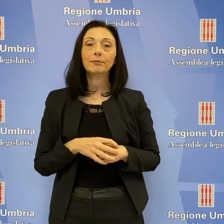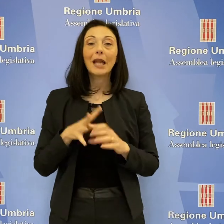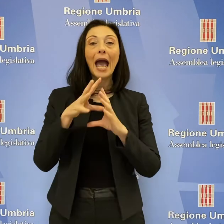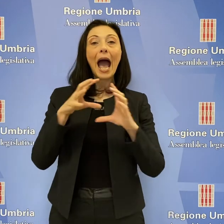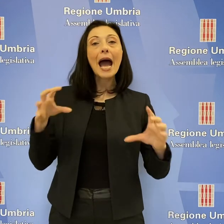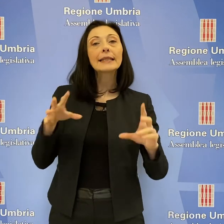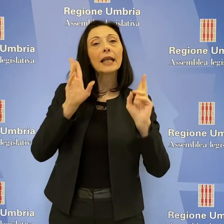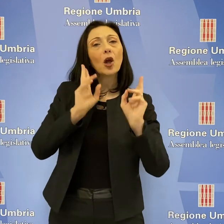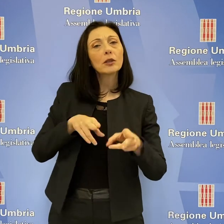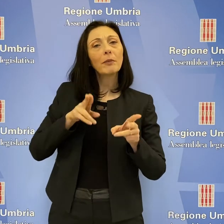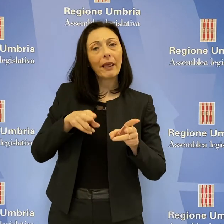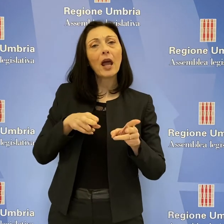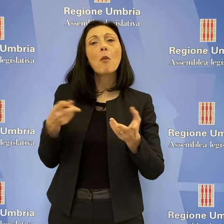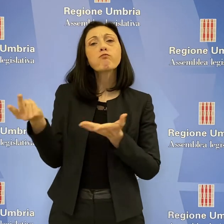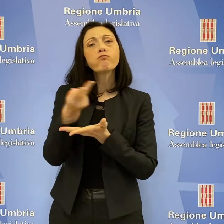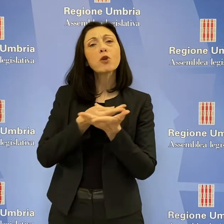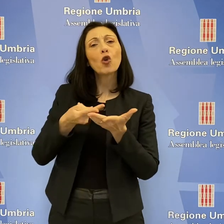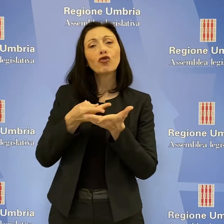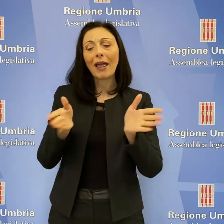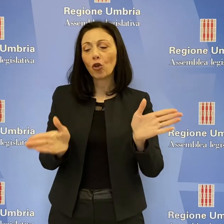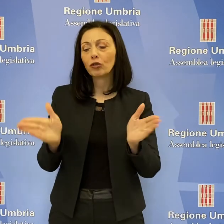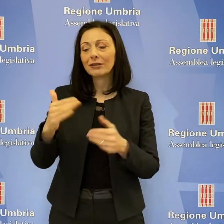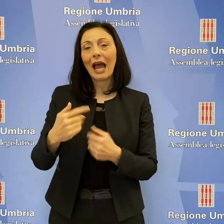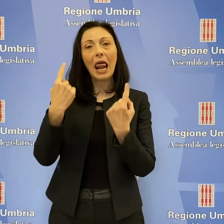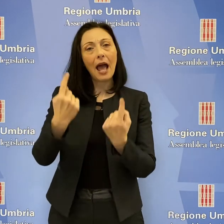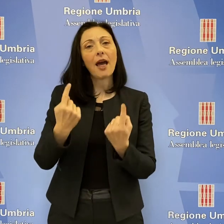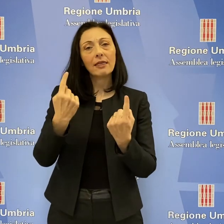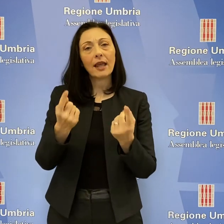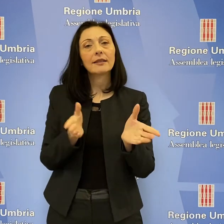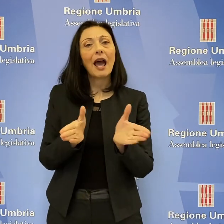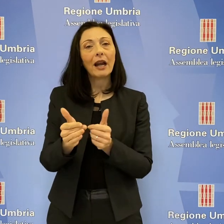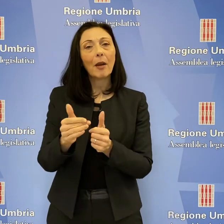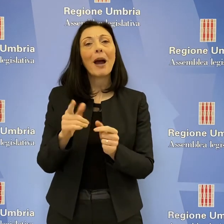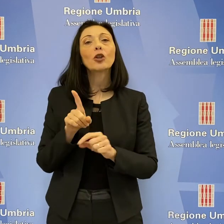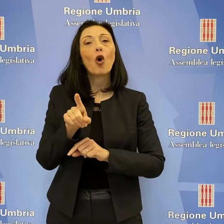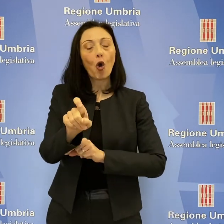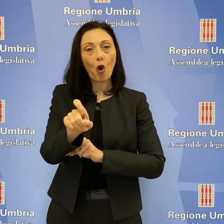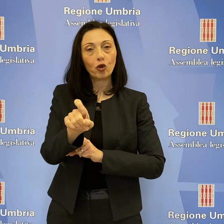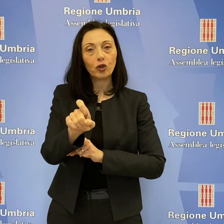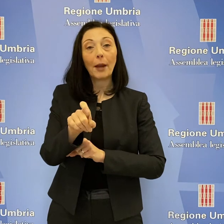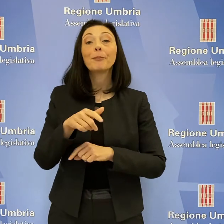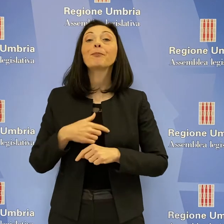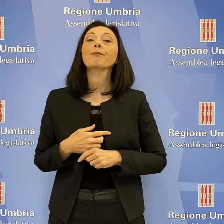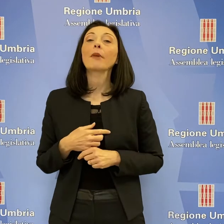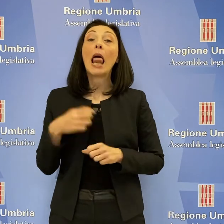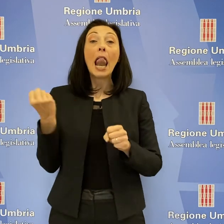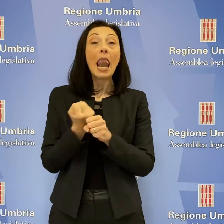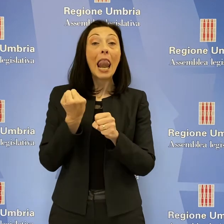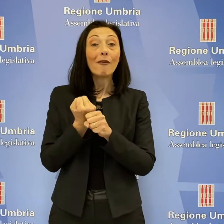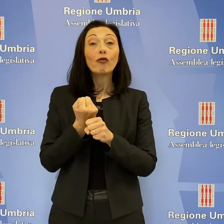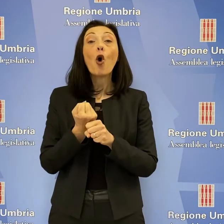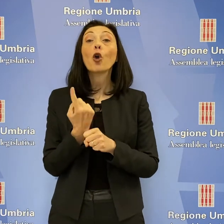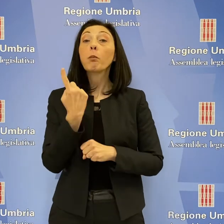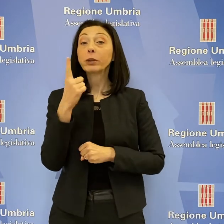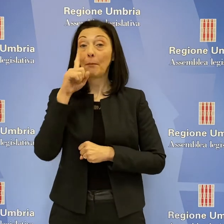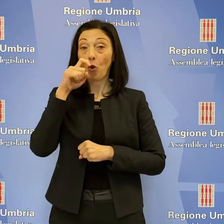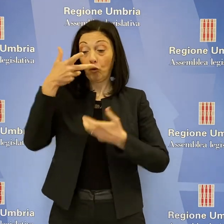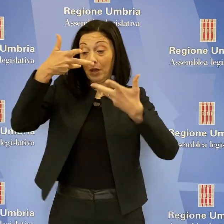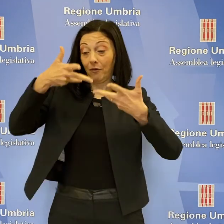progetto della sala di attesa del reparto oncologia. Nel frattempo ha provveduto a lavori terminati il primo ottobre riguardanti la realizzazione di un